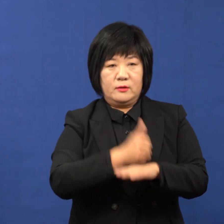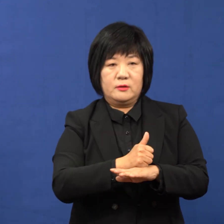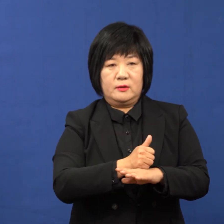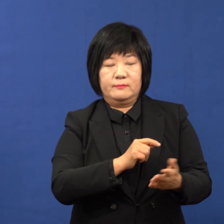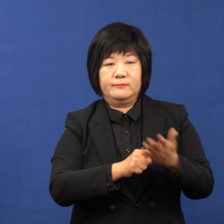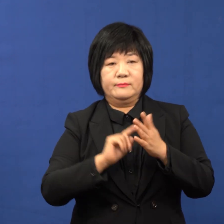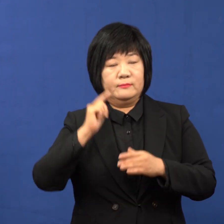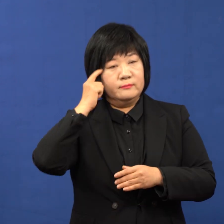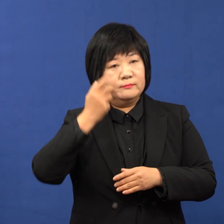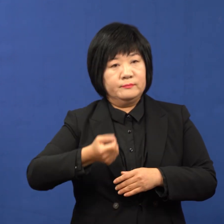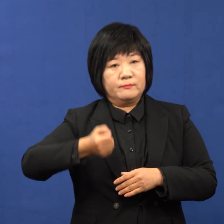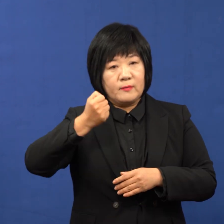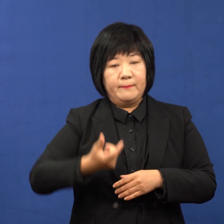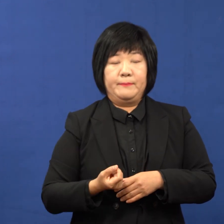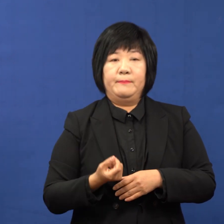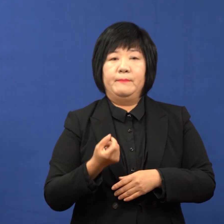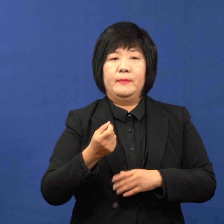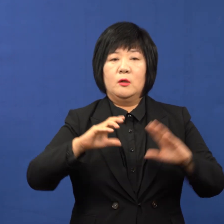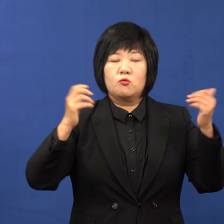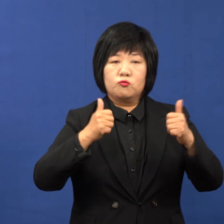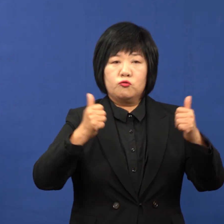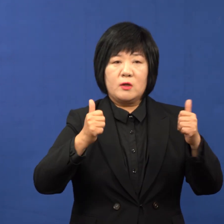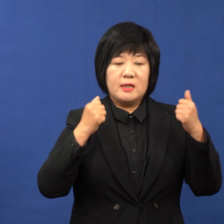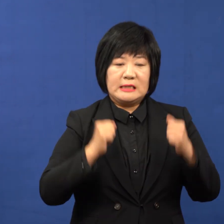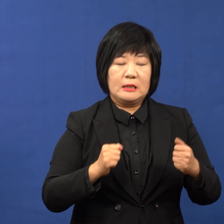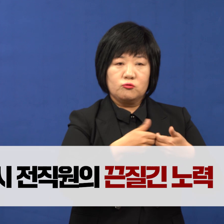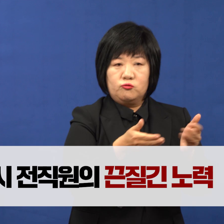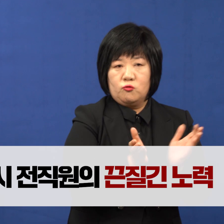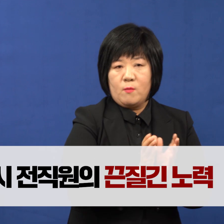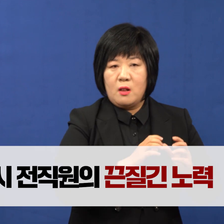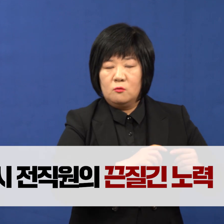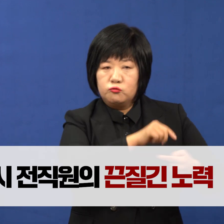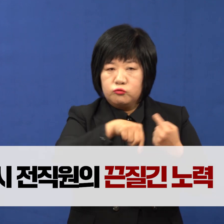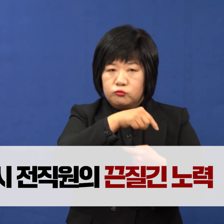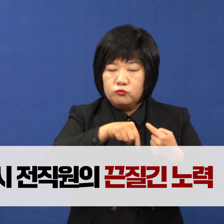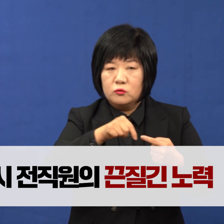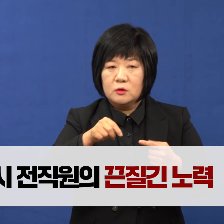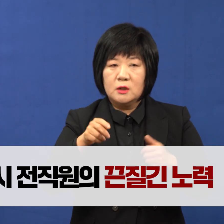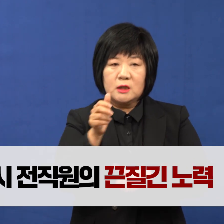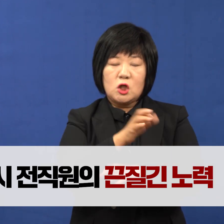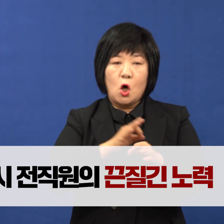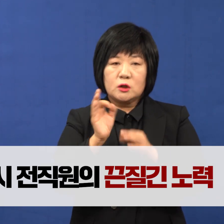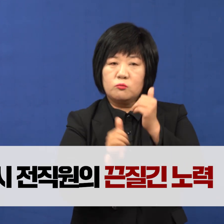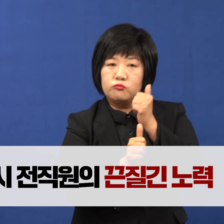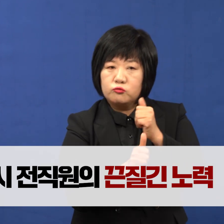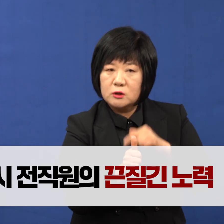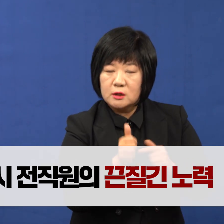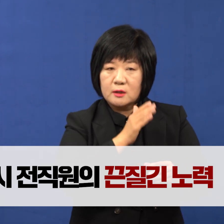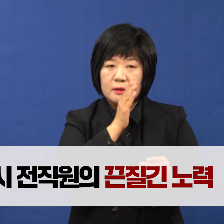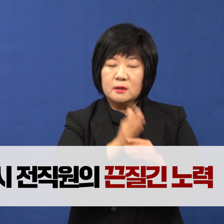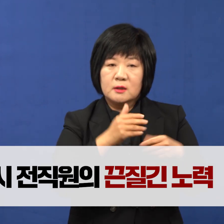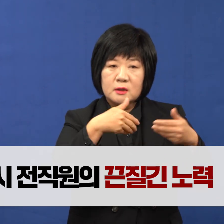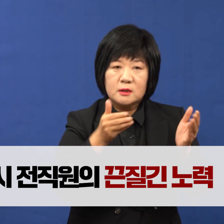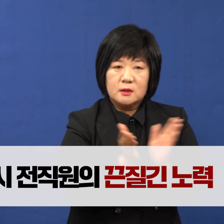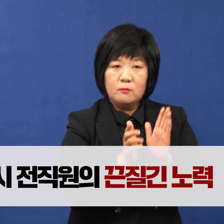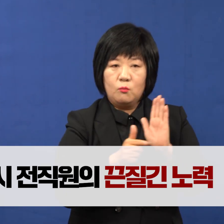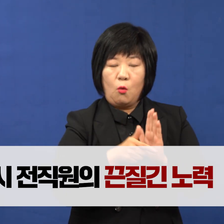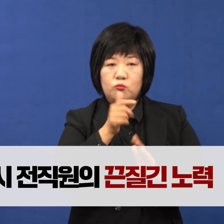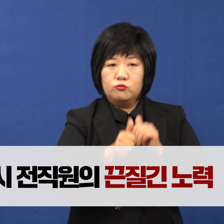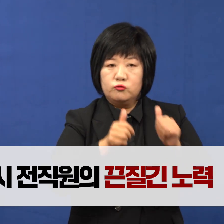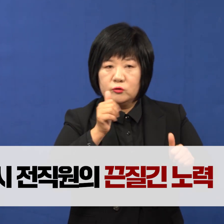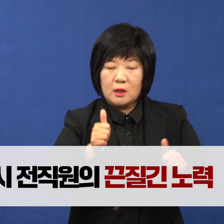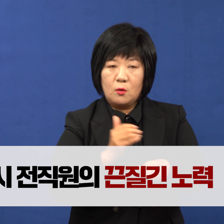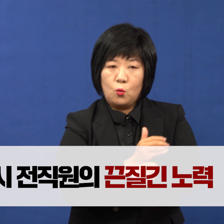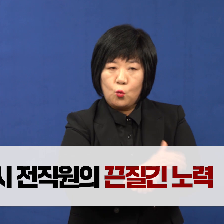우리시는 일찌감치 국회 상주반을 가동을 해서 경제부시장을 중심으로 실국본부장은 물론